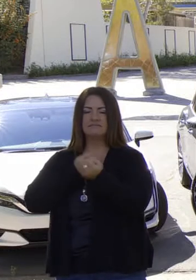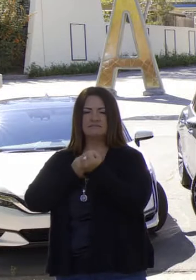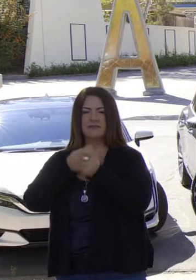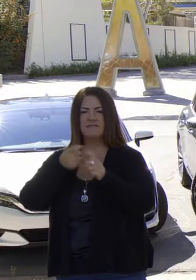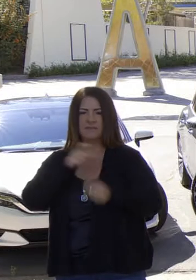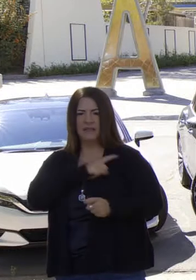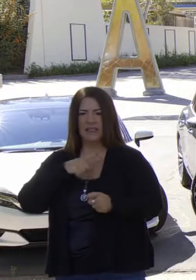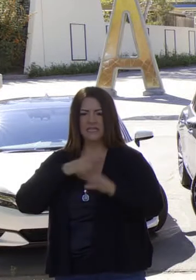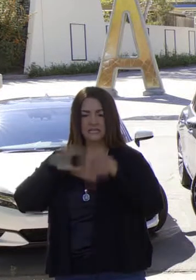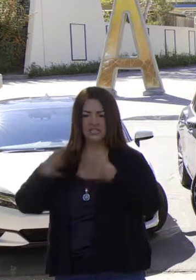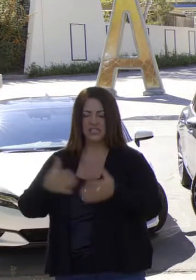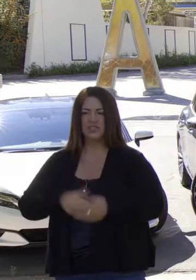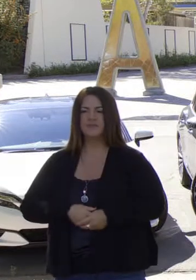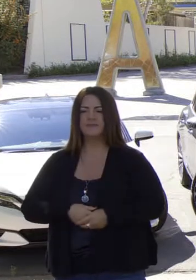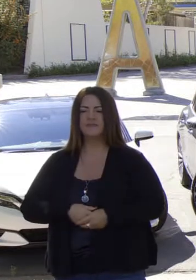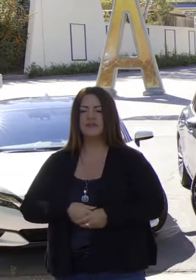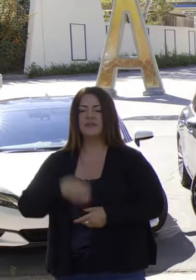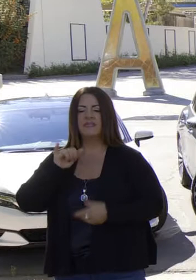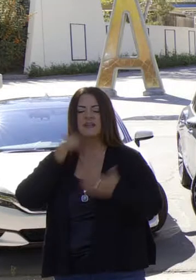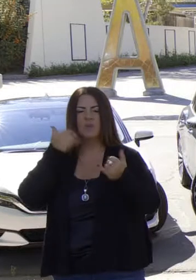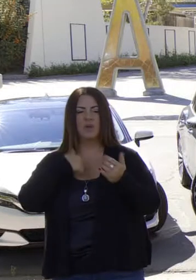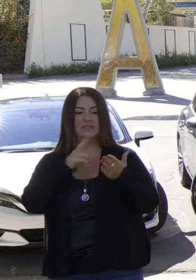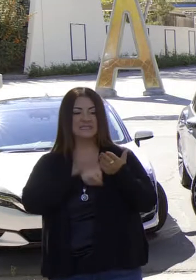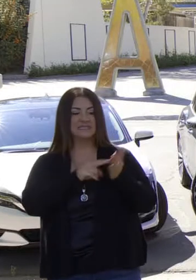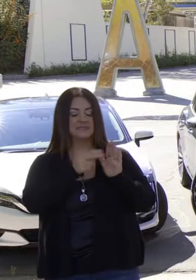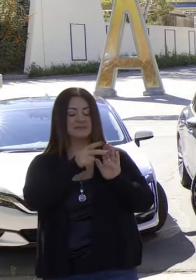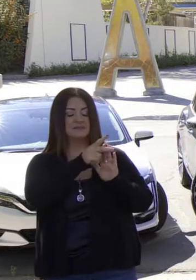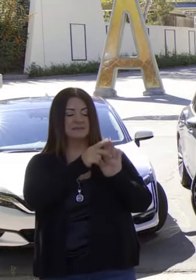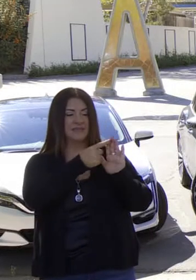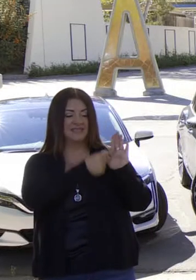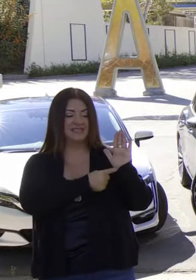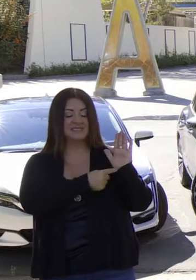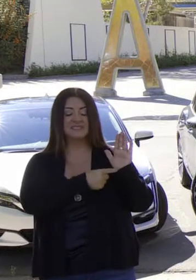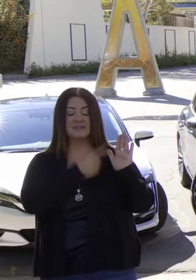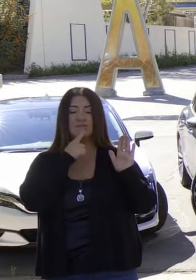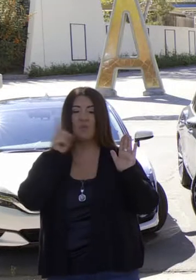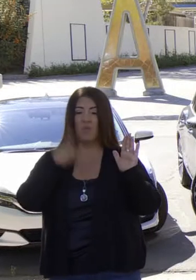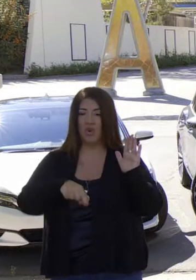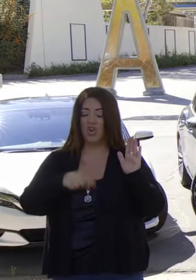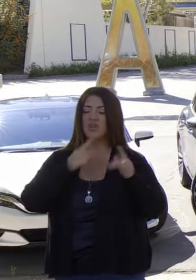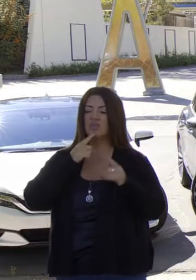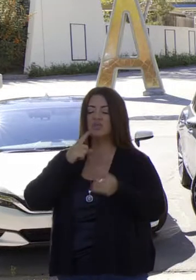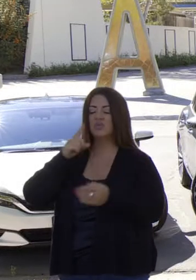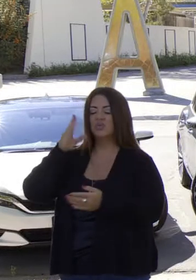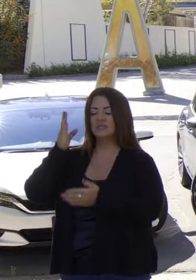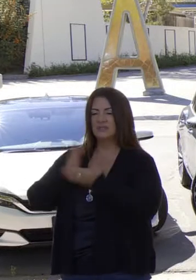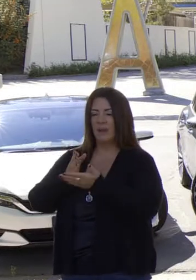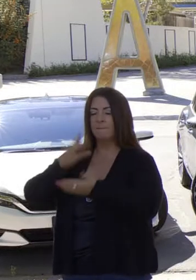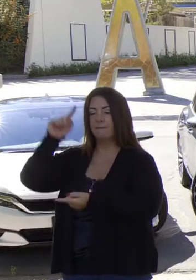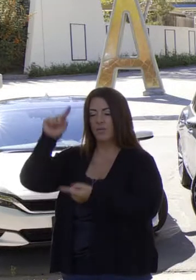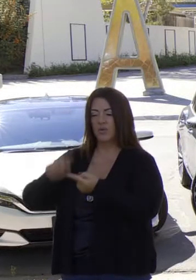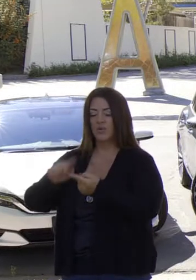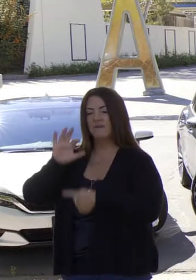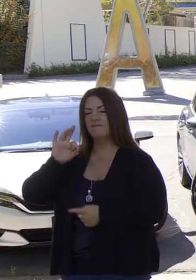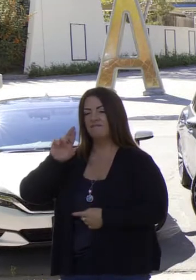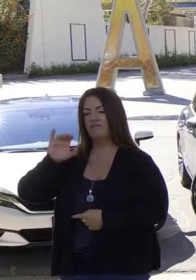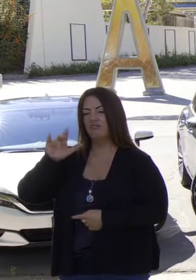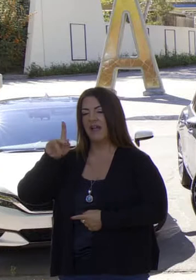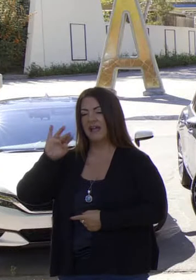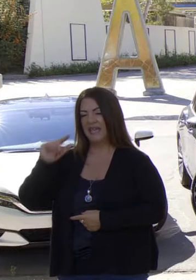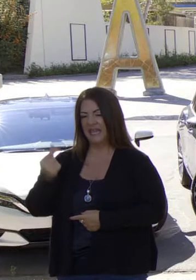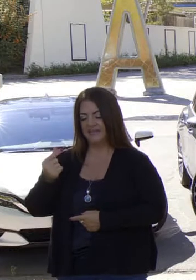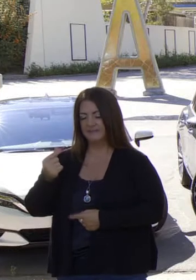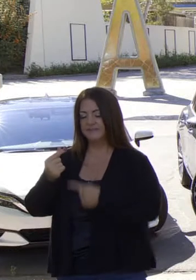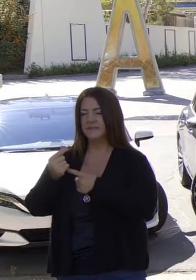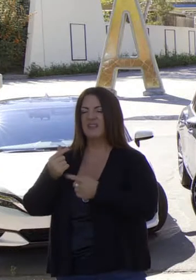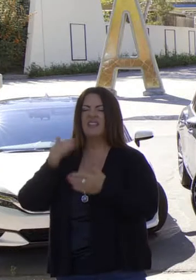aprobarlo. En esta orden ejecutiva implementamos una cronología para terminar con la fractura hidráulica